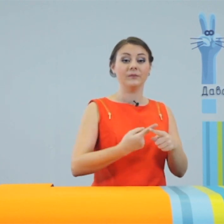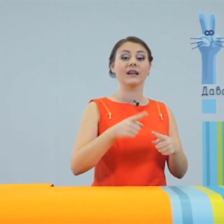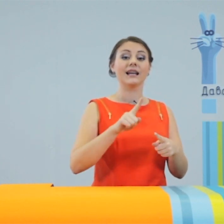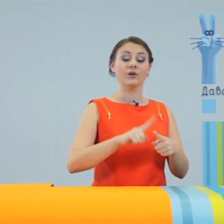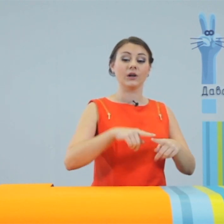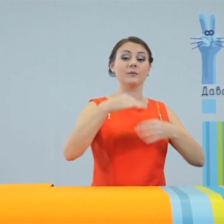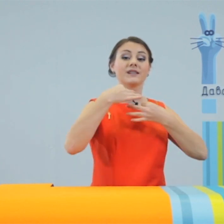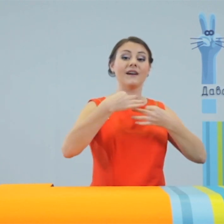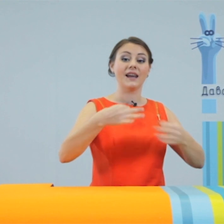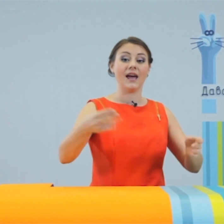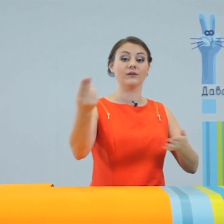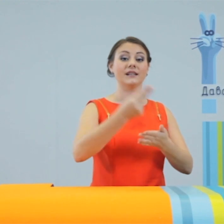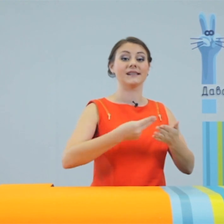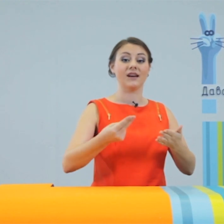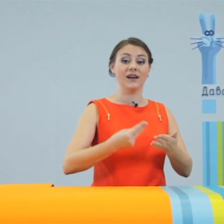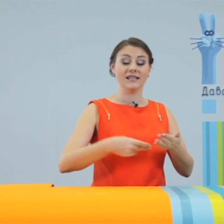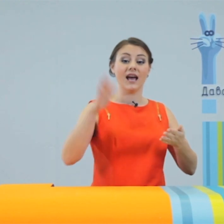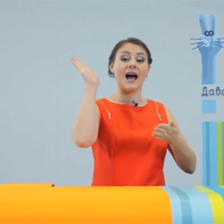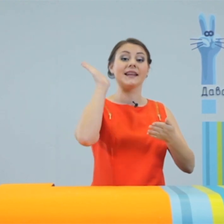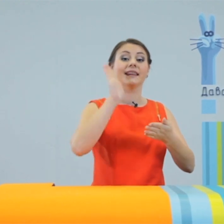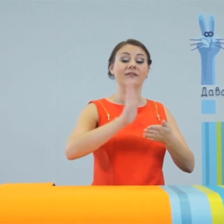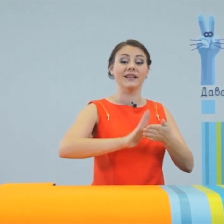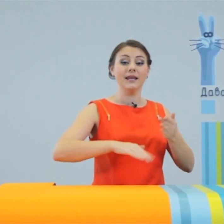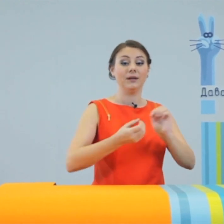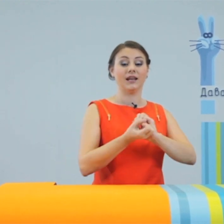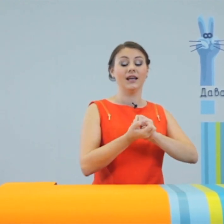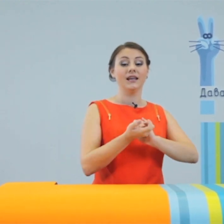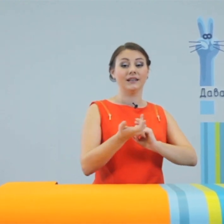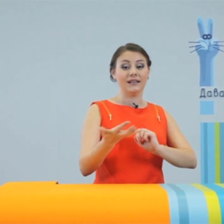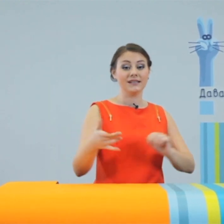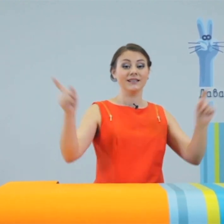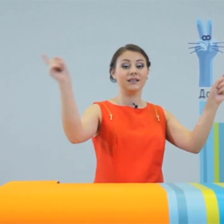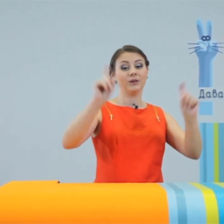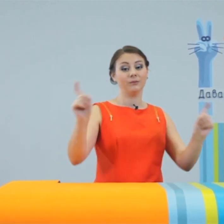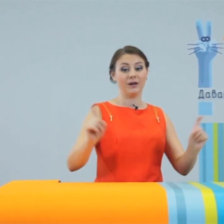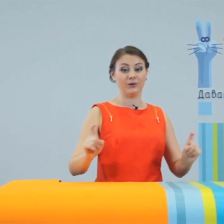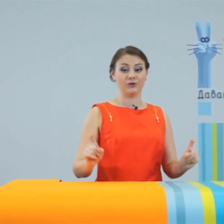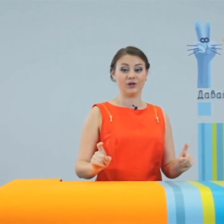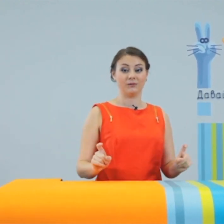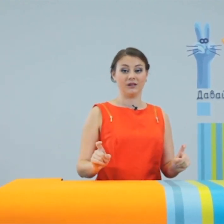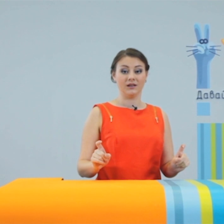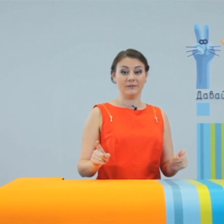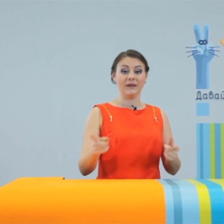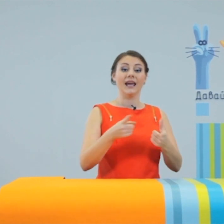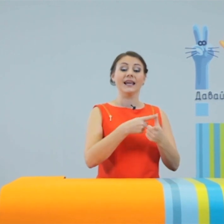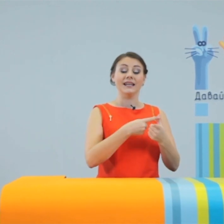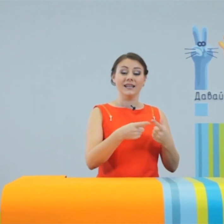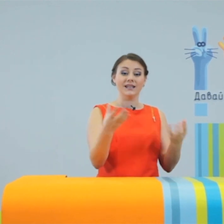которые позволяют рисовать одновременно несколькими баллончиками. Или